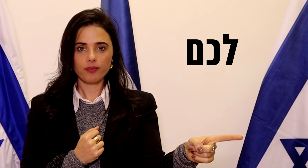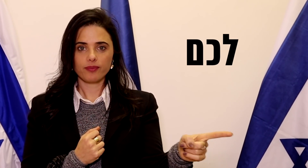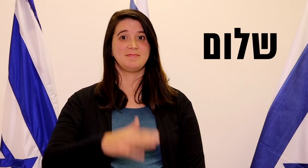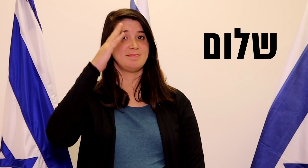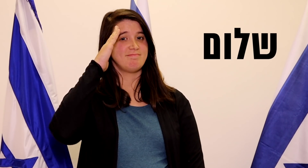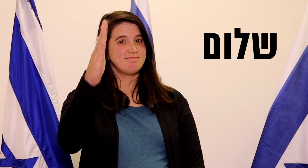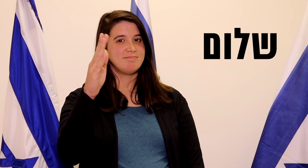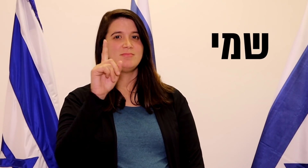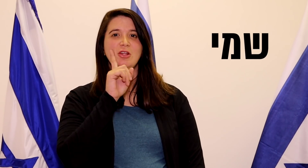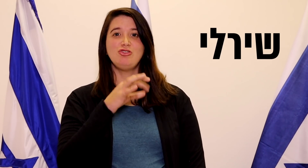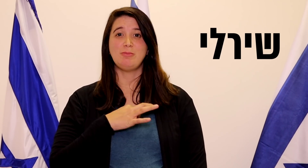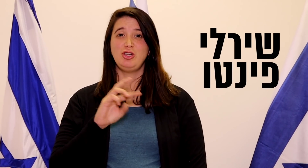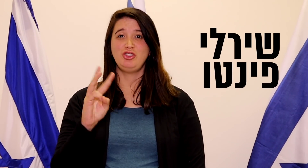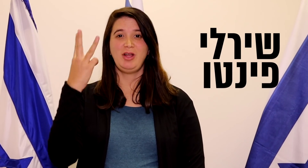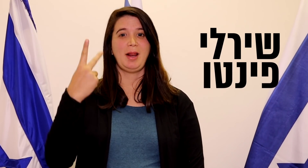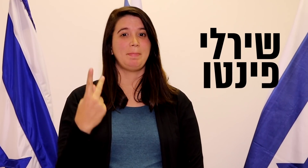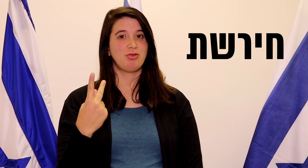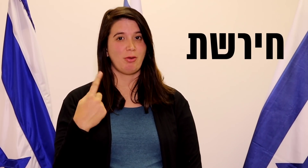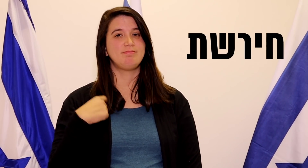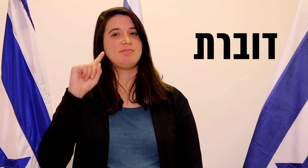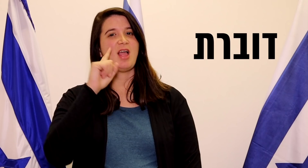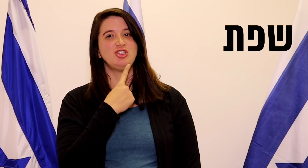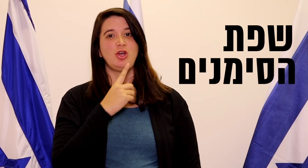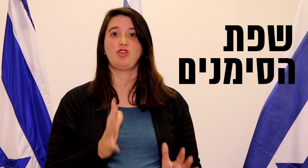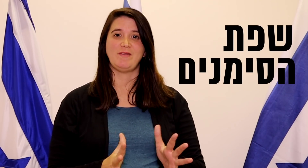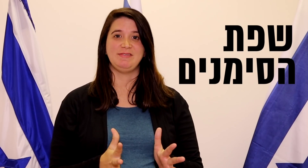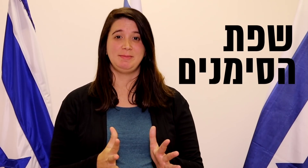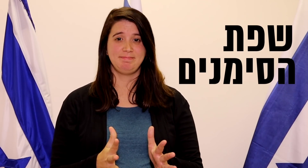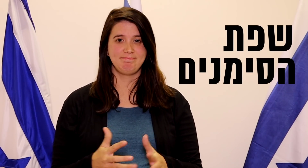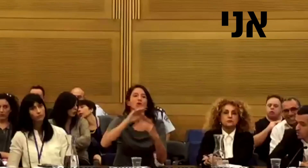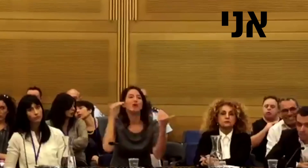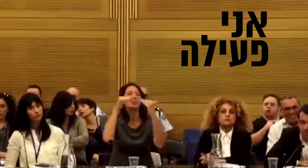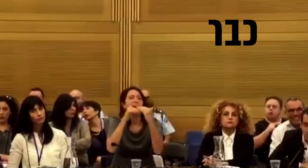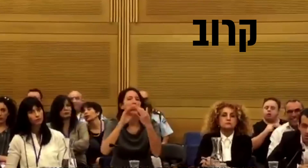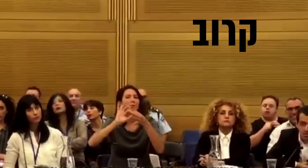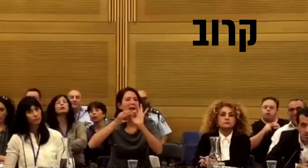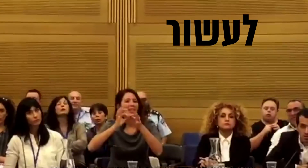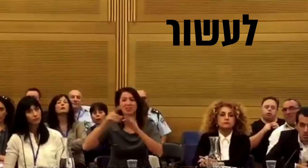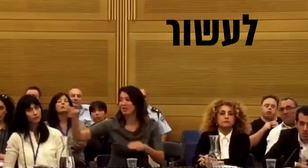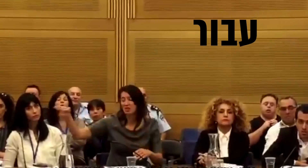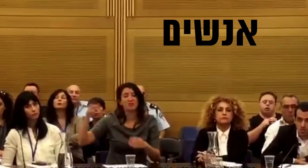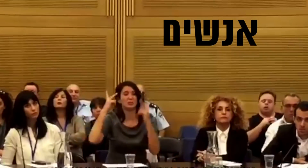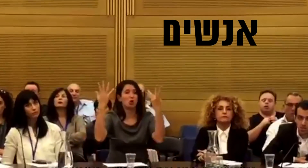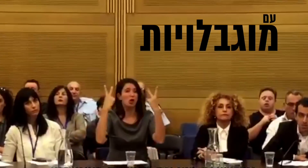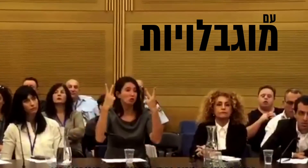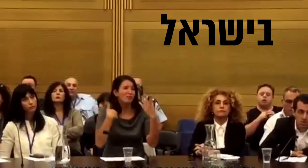שלום, שמי שיר ליפינטו חירשת עוברת שפת הסימנים אני פעילה כבר קרוב לעשור עבור אנשים ובלויות